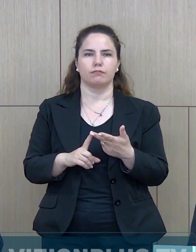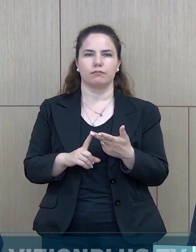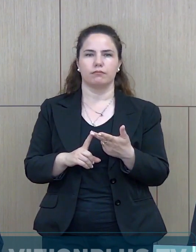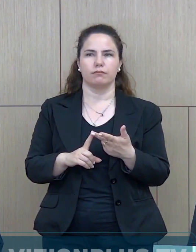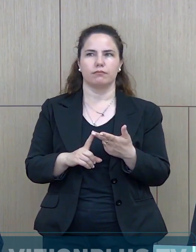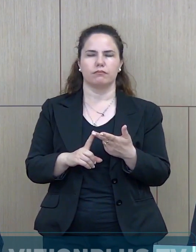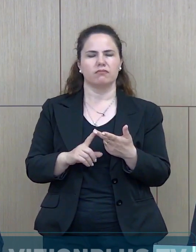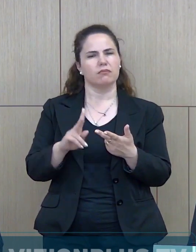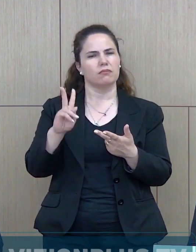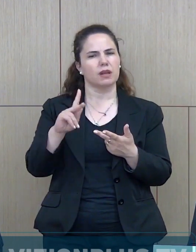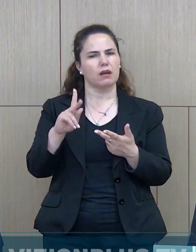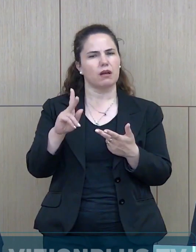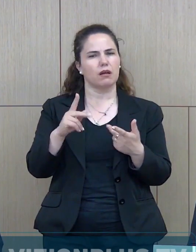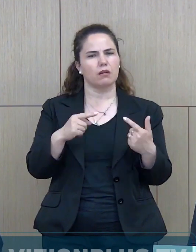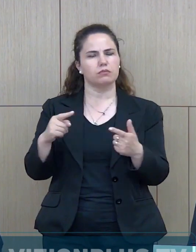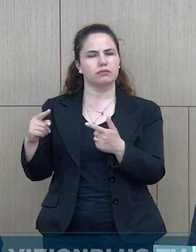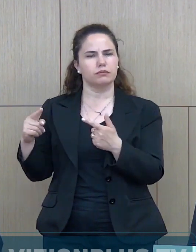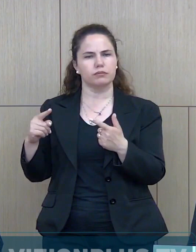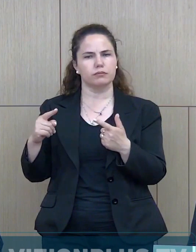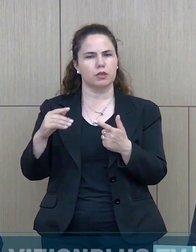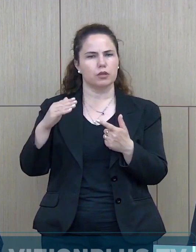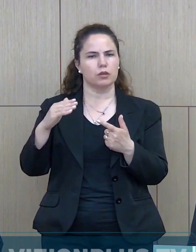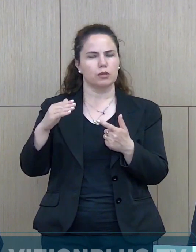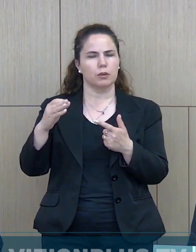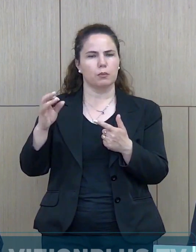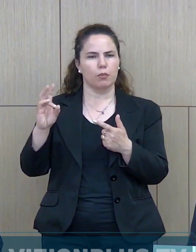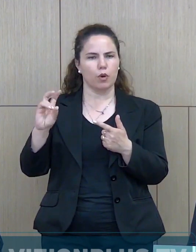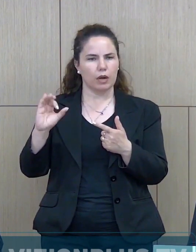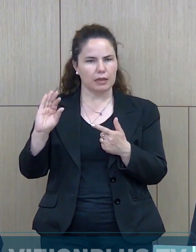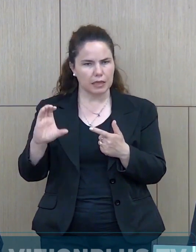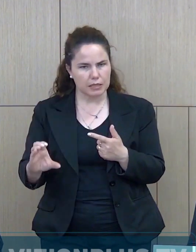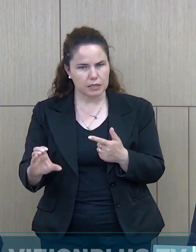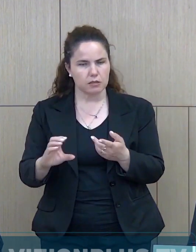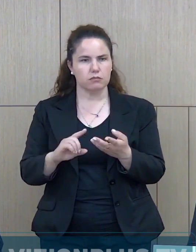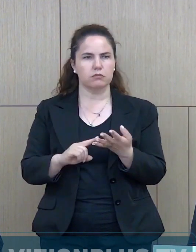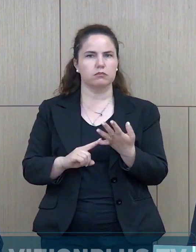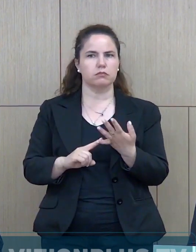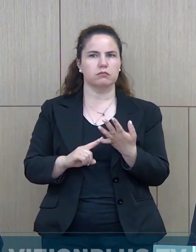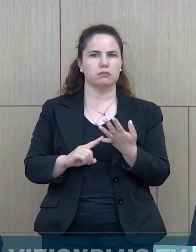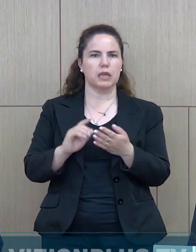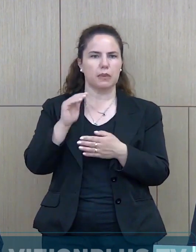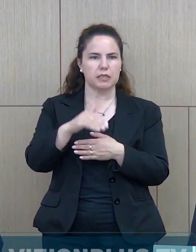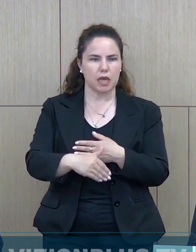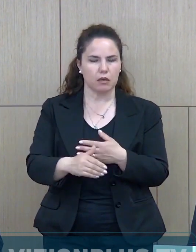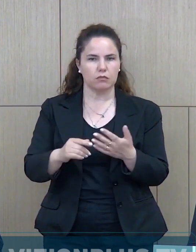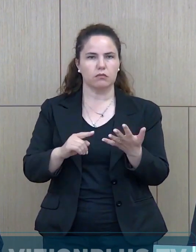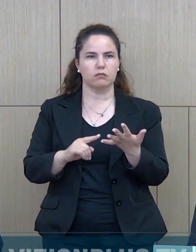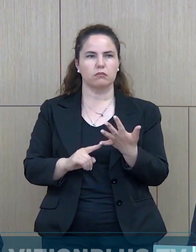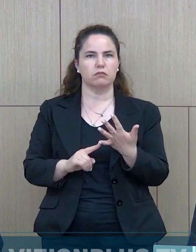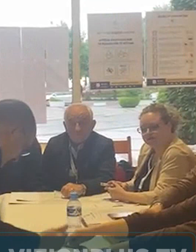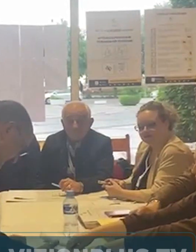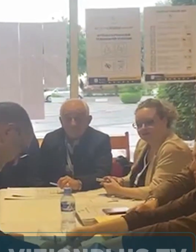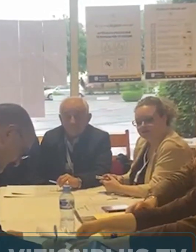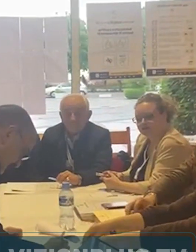po ka, ka tropoj, ka elbasan, ka pogradec, po diku një qendrë votimi, diku 10, diku 15.